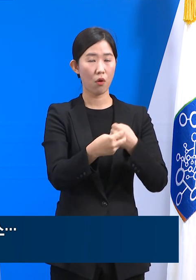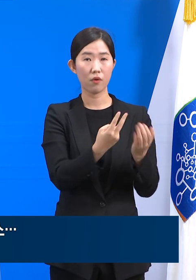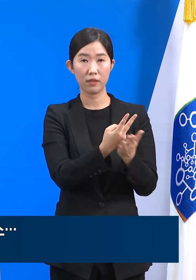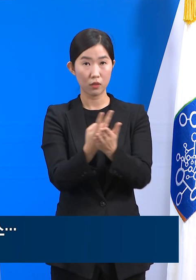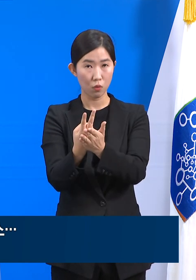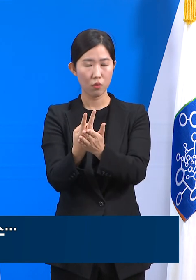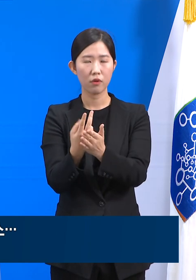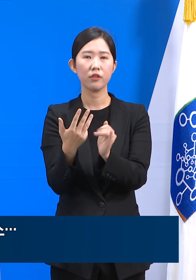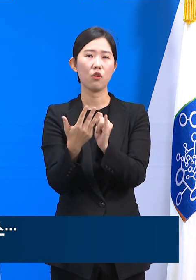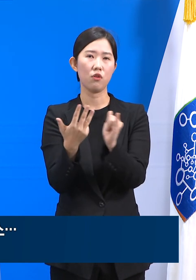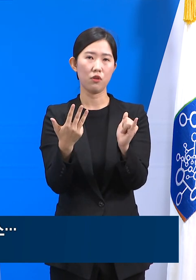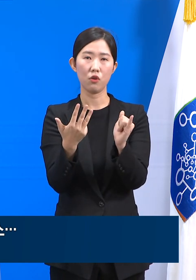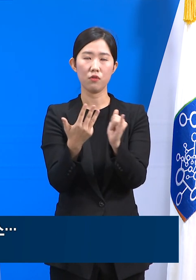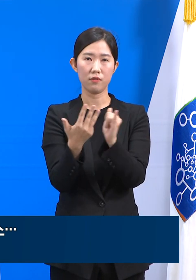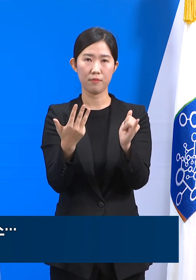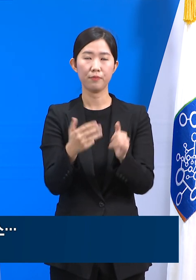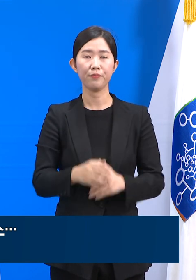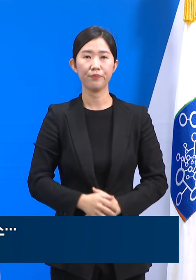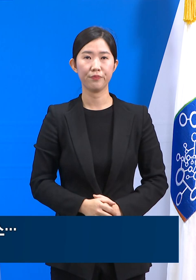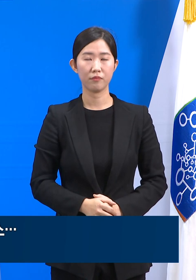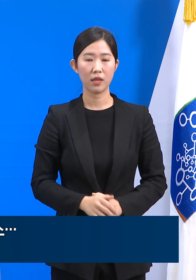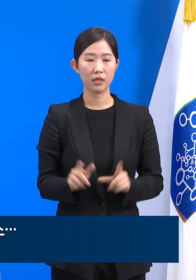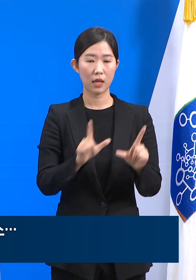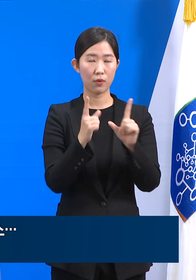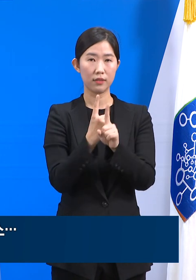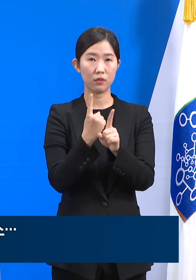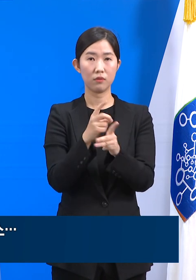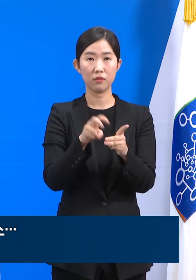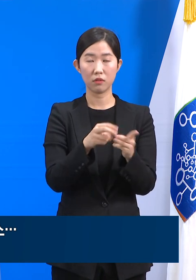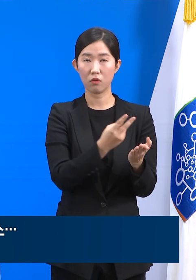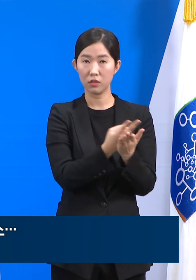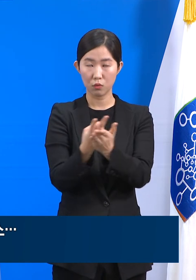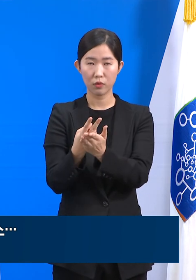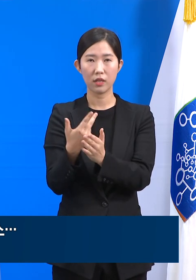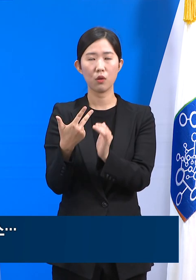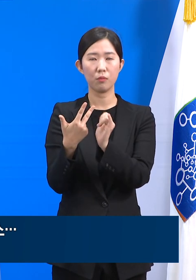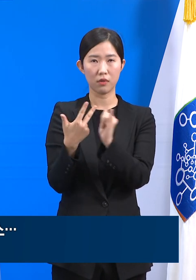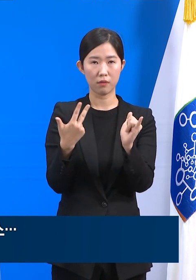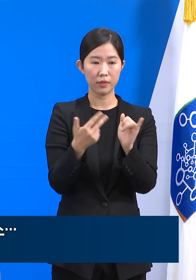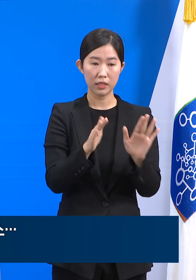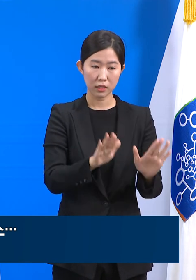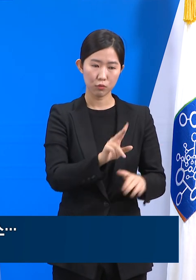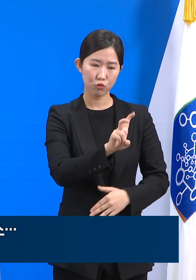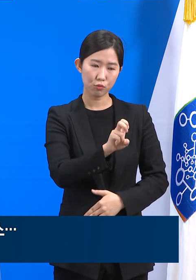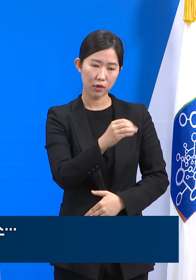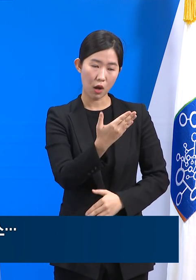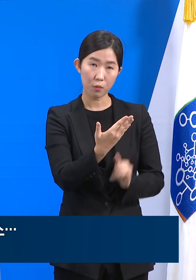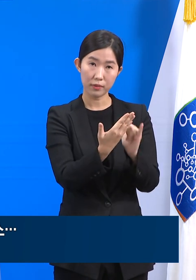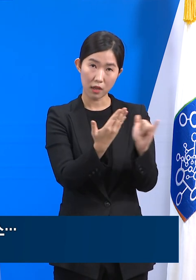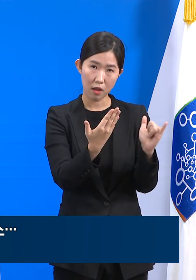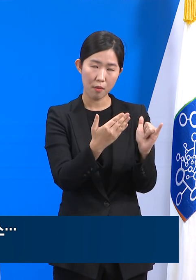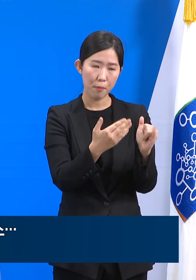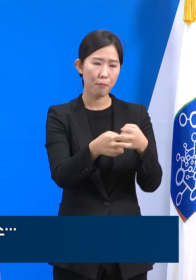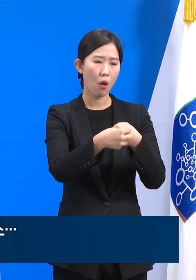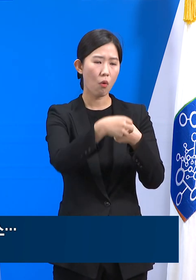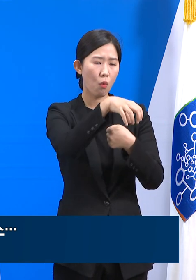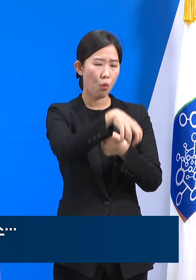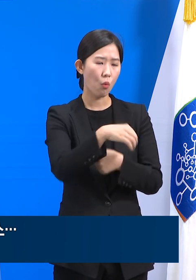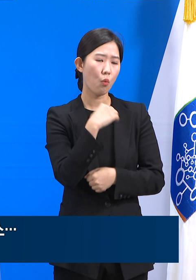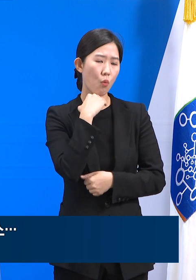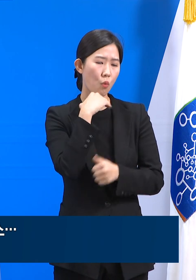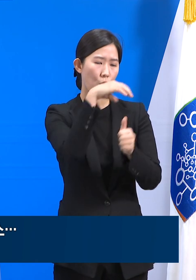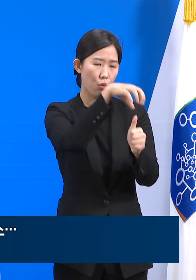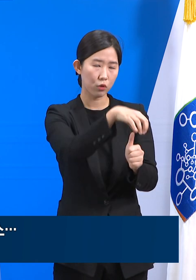8명입니다. 생활치료센터 이송이 7명이고 29명은 아직 미소 아침 요양병원에서 대기 중입니다.